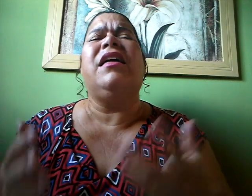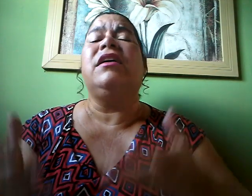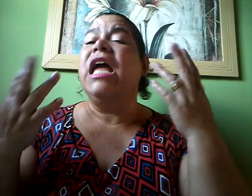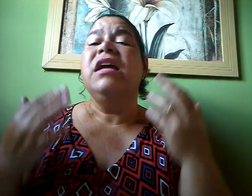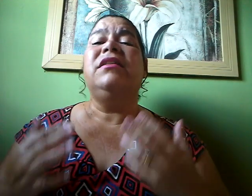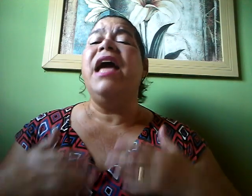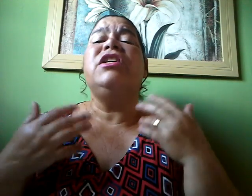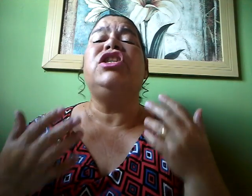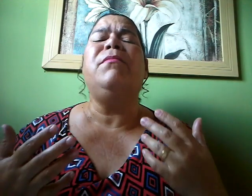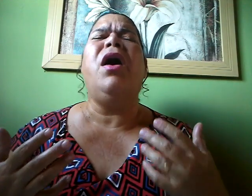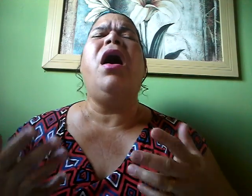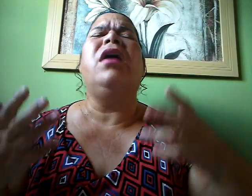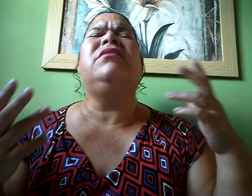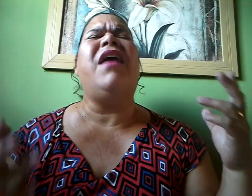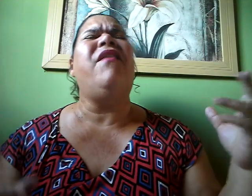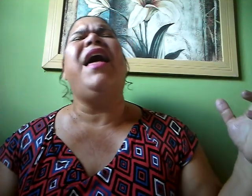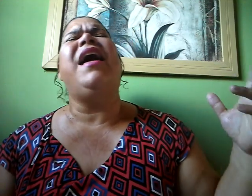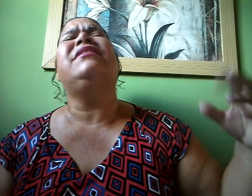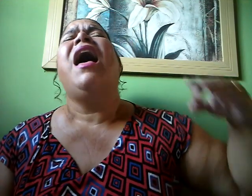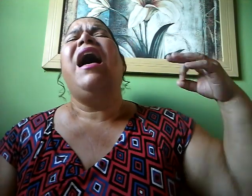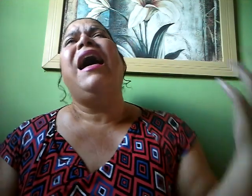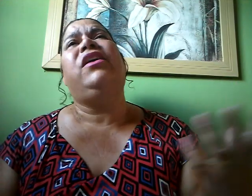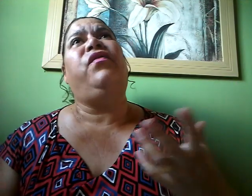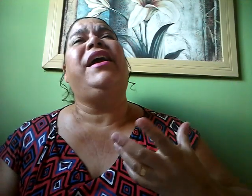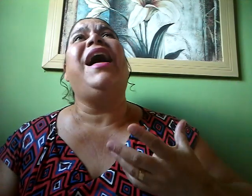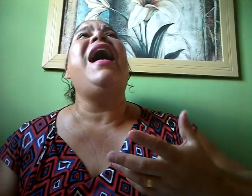Deixe-me outra vez Aqui ficar